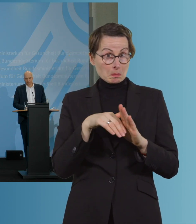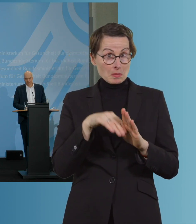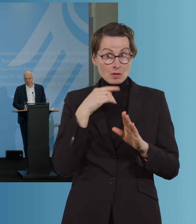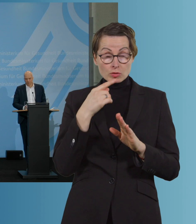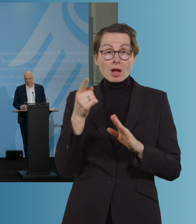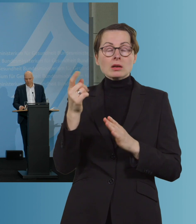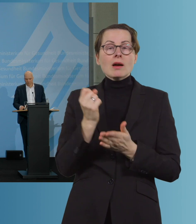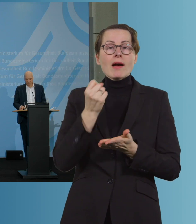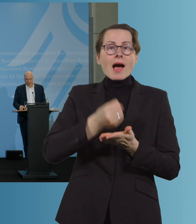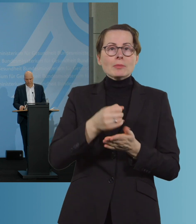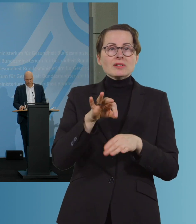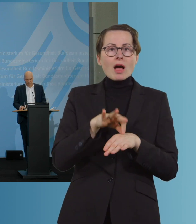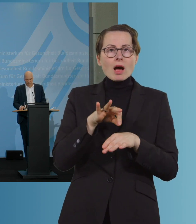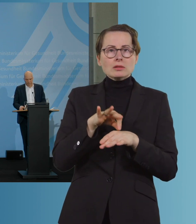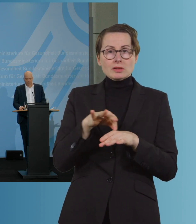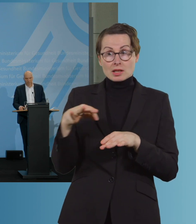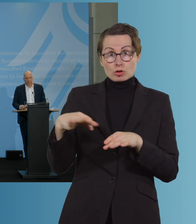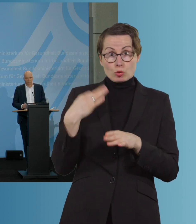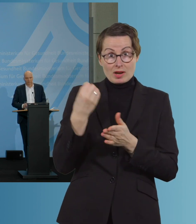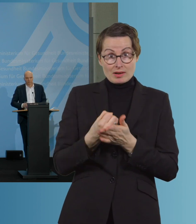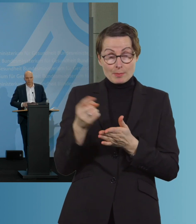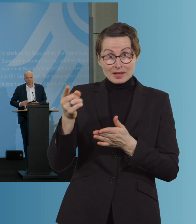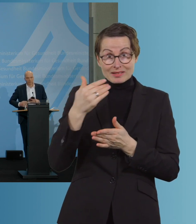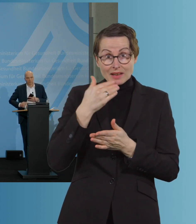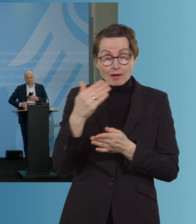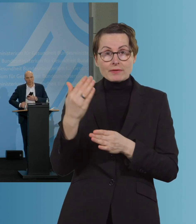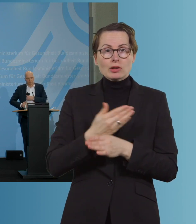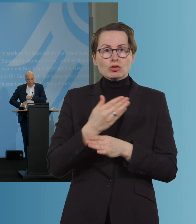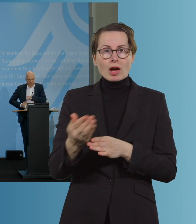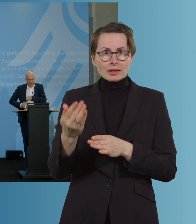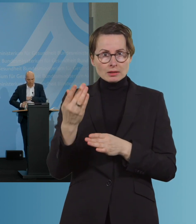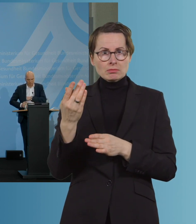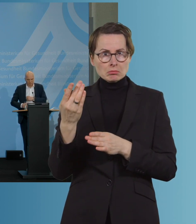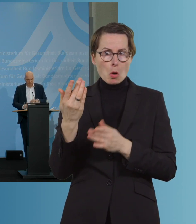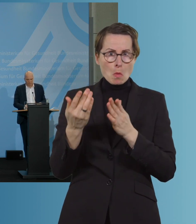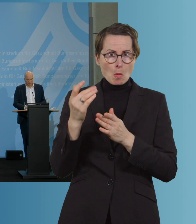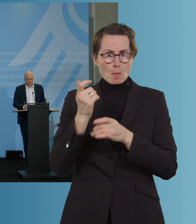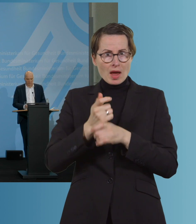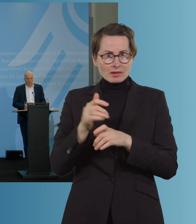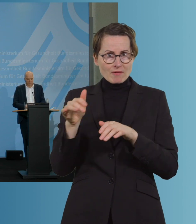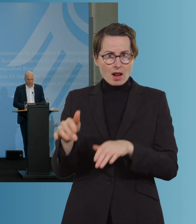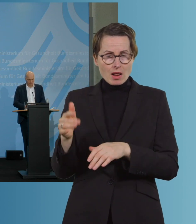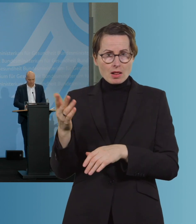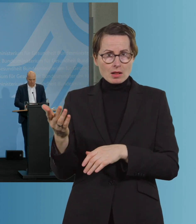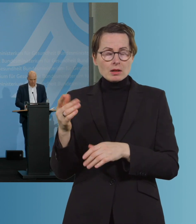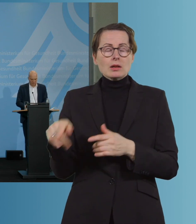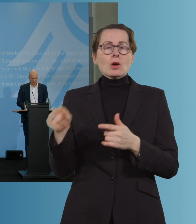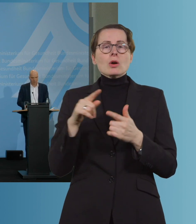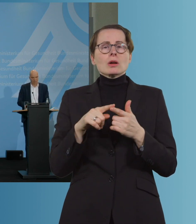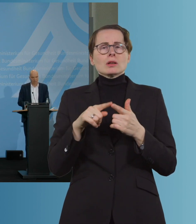Gesundheitsämter über Härtefälle entscheiden, also dass ein Behördenarzt drauf schaut? Und eine Frage zu diesem Ausbruch in der Nähe